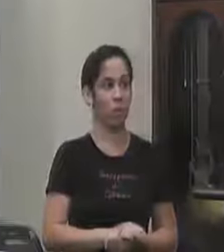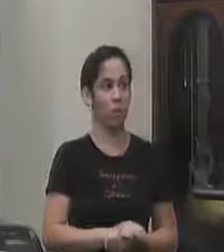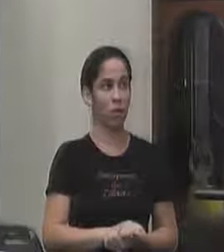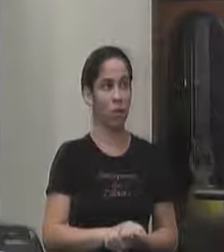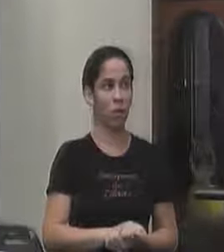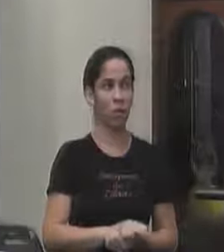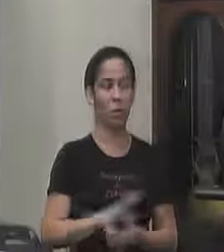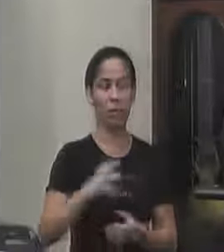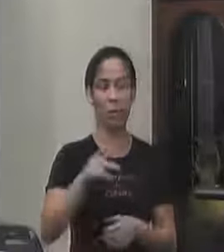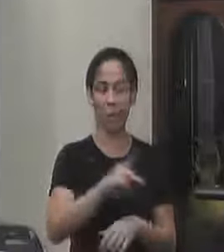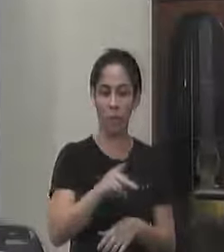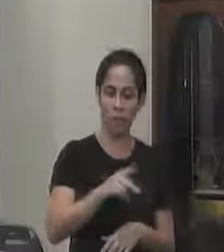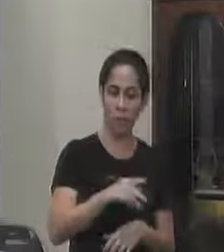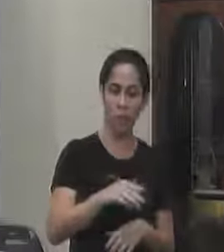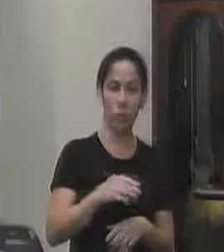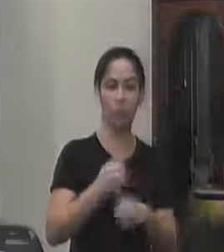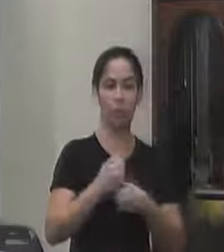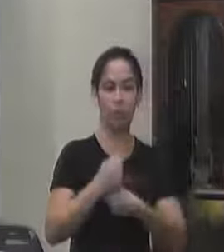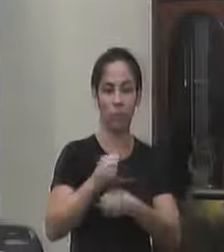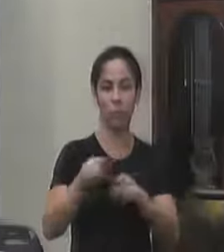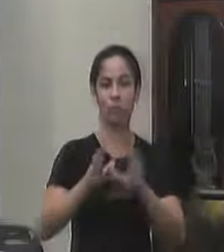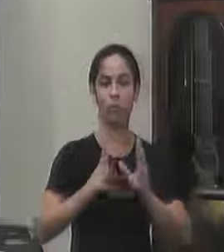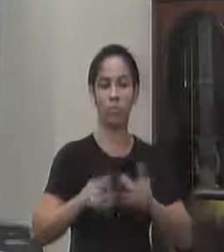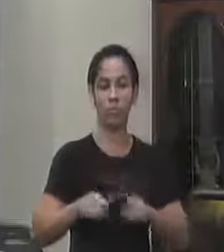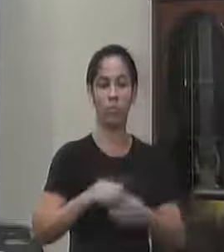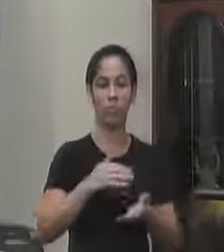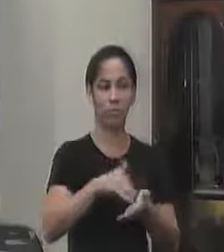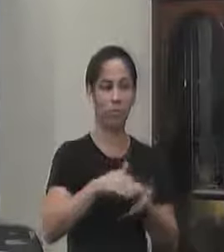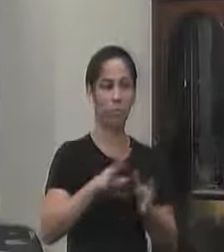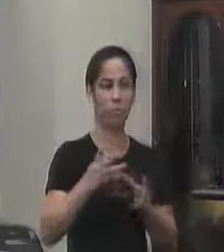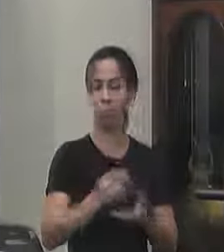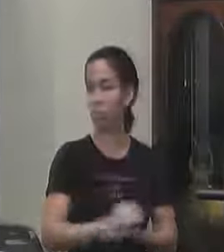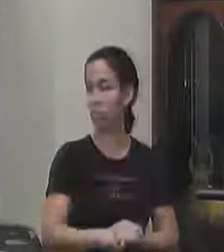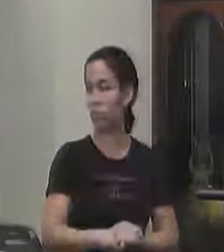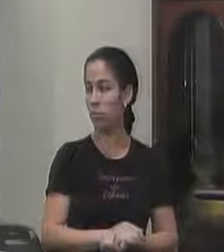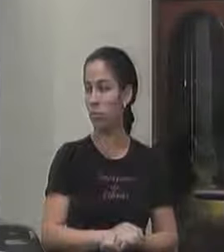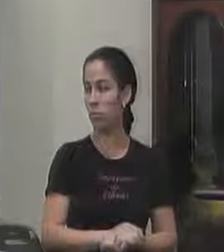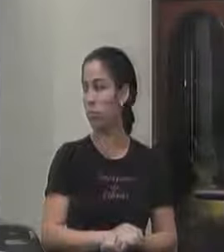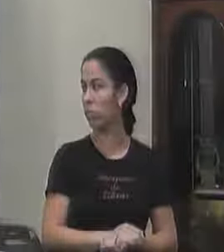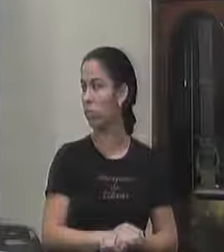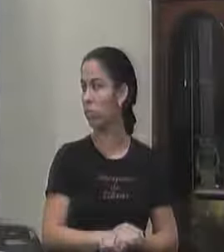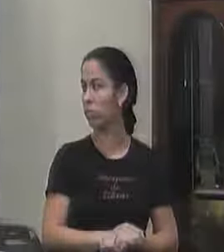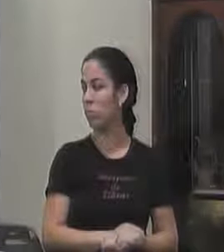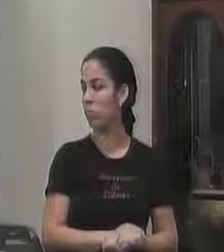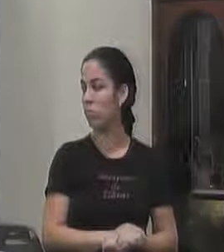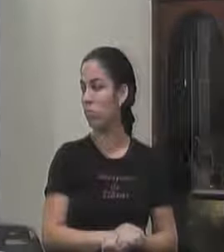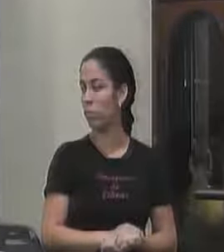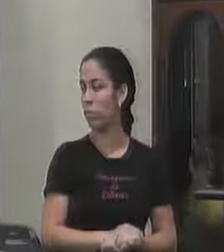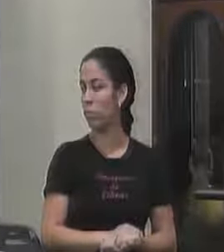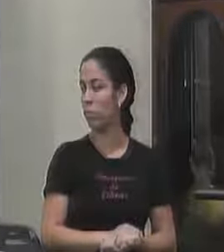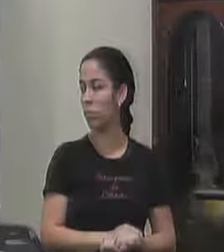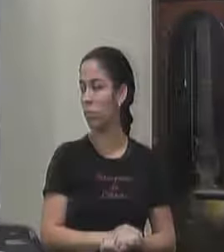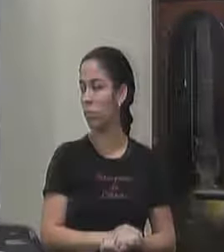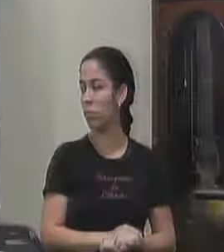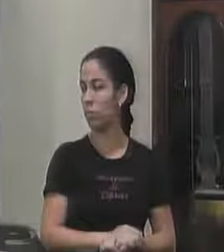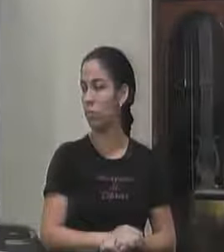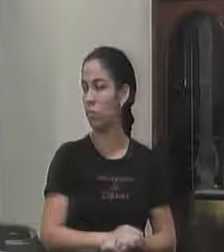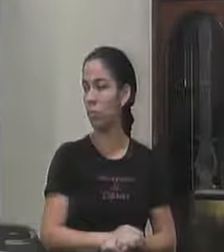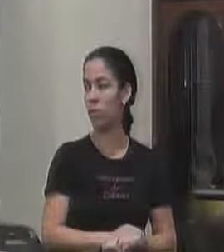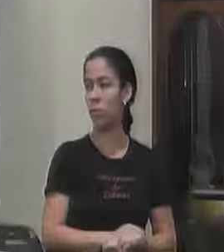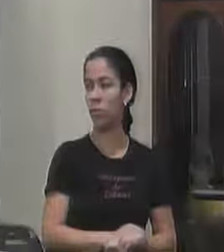os outros profissionais de apoio né o outro percentual aplicado está sendo aplicado a gente se impulsou tá